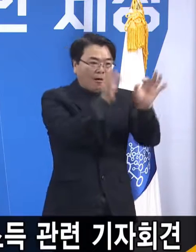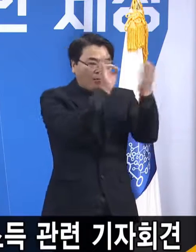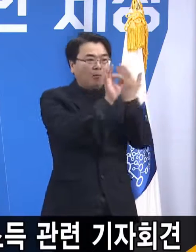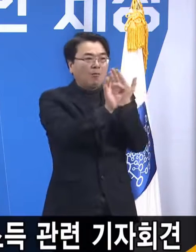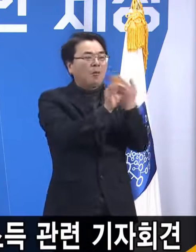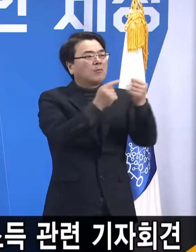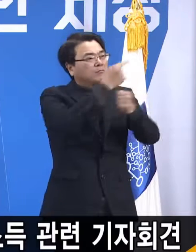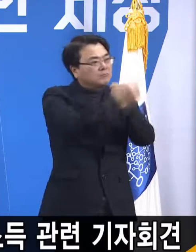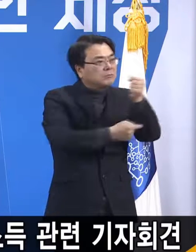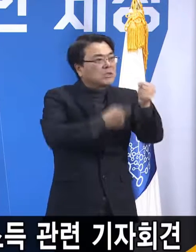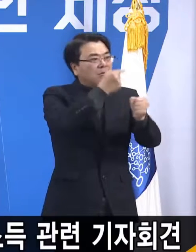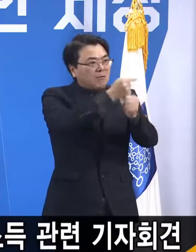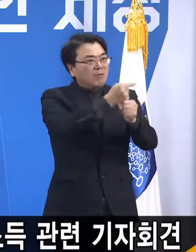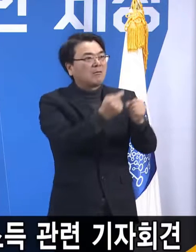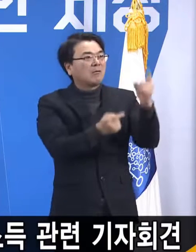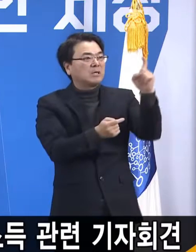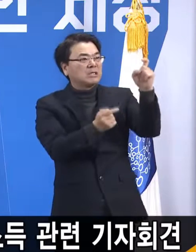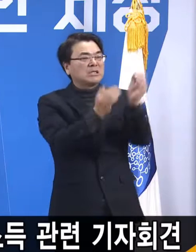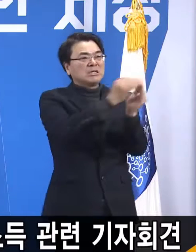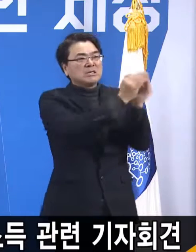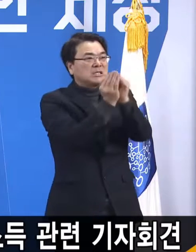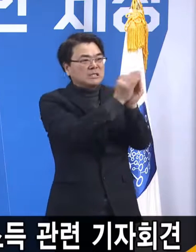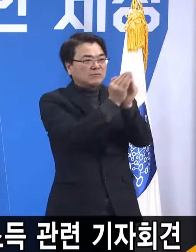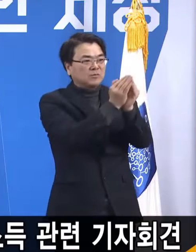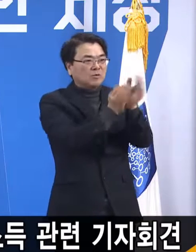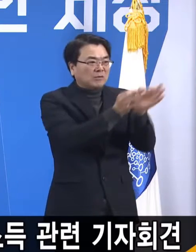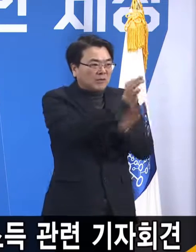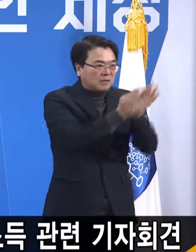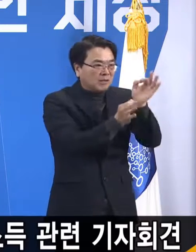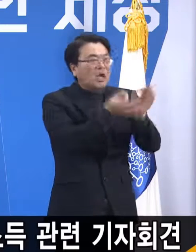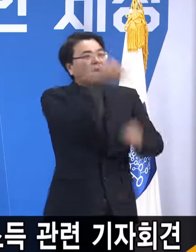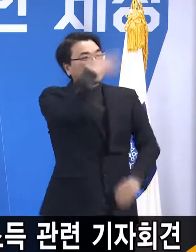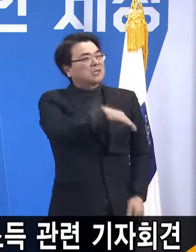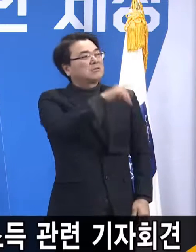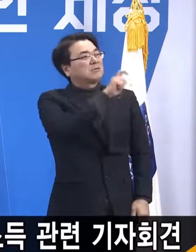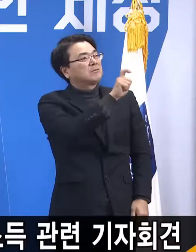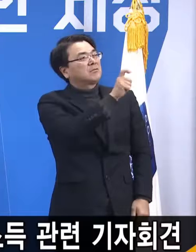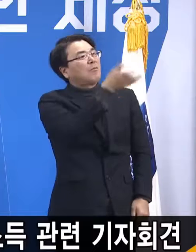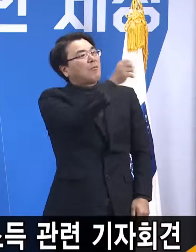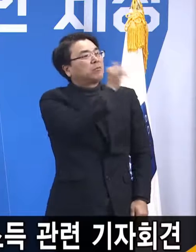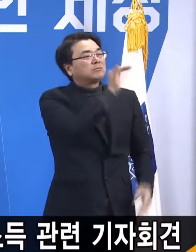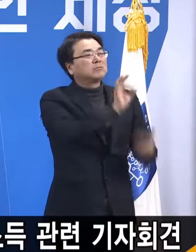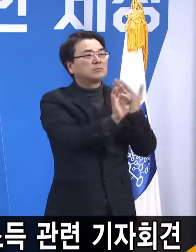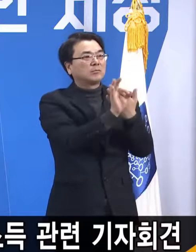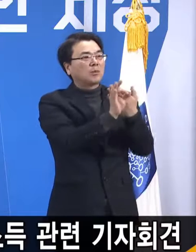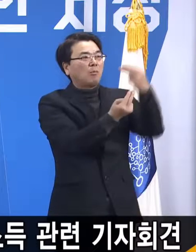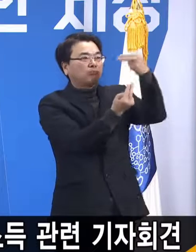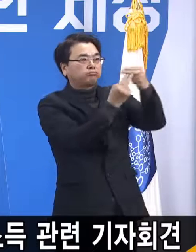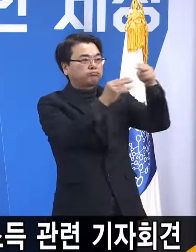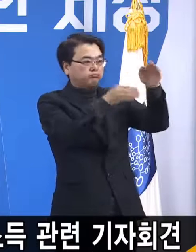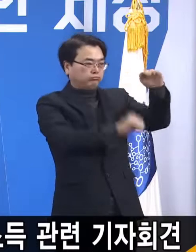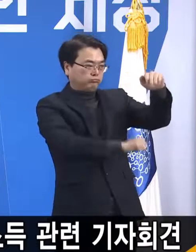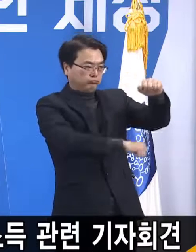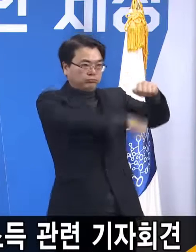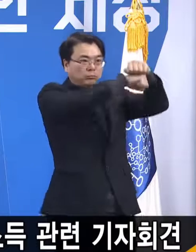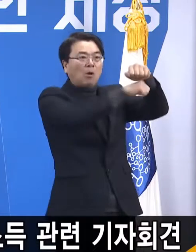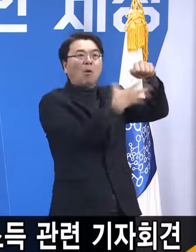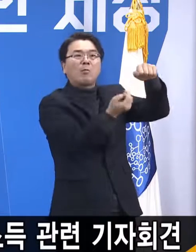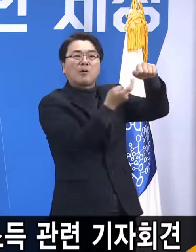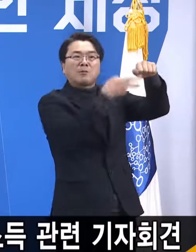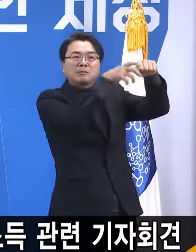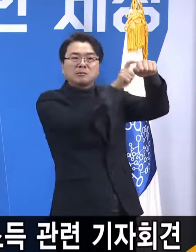10조 매출을 올려서 1조 원의 순익이 생겼다면 금고에 1조 원이 그냥 들어가서 쌓이는 거죠.